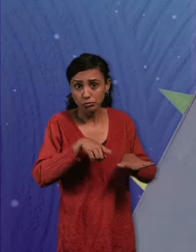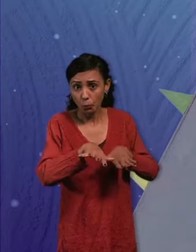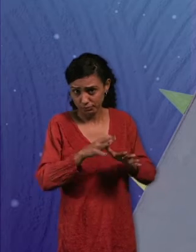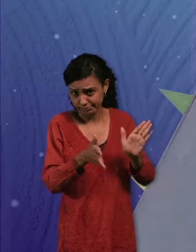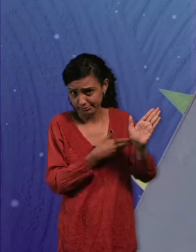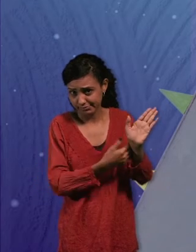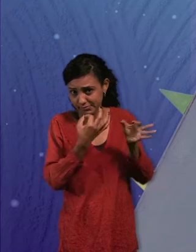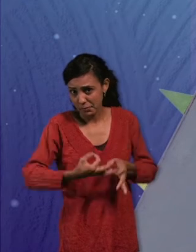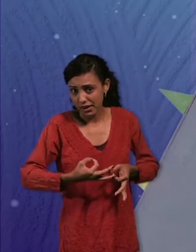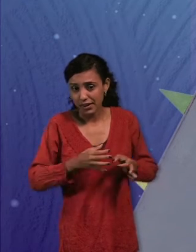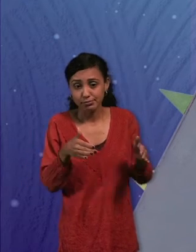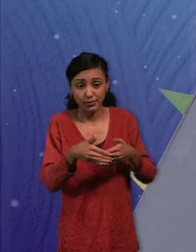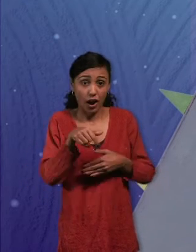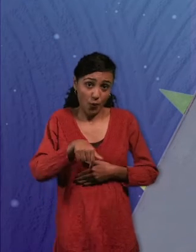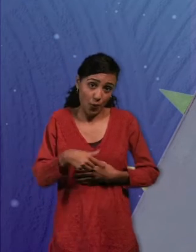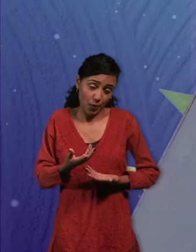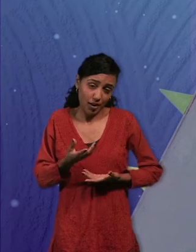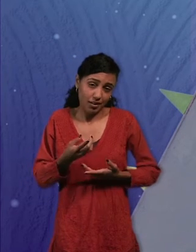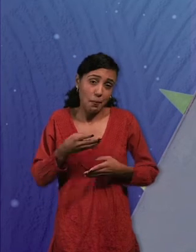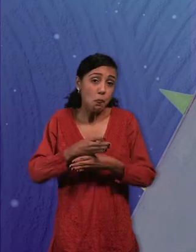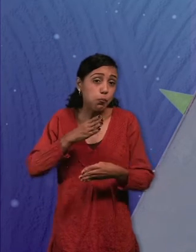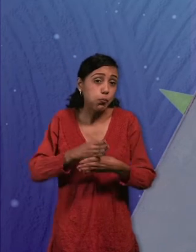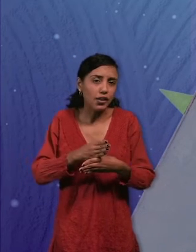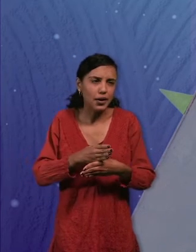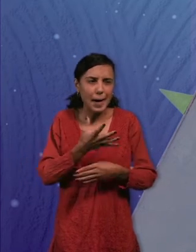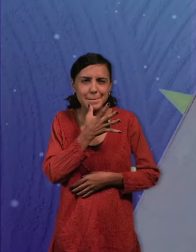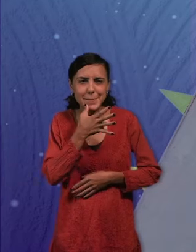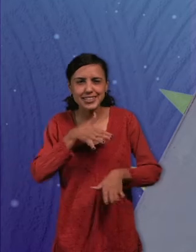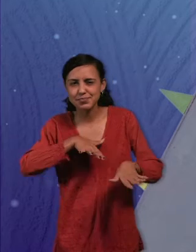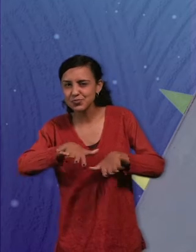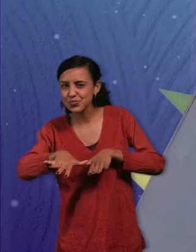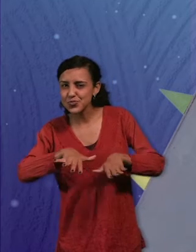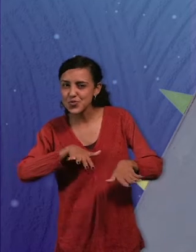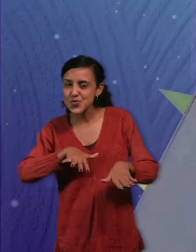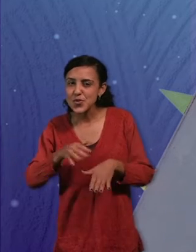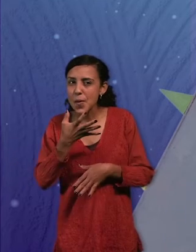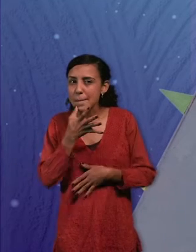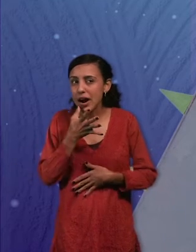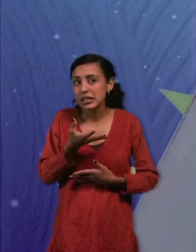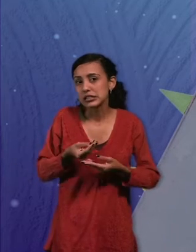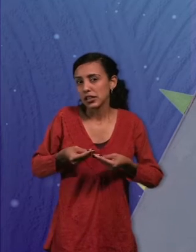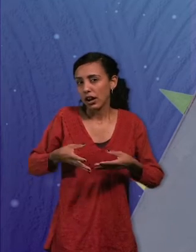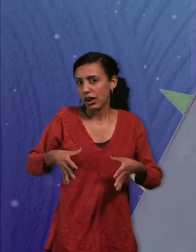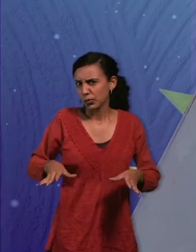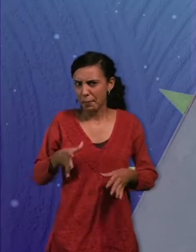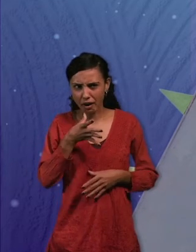piezas, en este caso, que estamos trabajando con piezas de madera, se muevan de forma que nos parezca orgánico, natural, fluido.